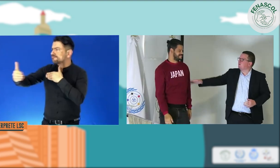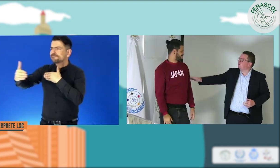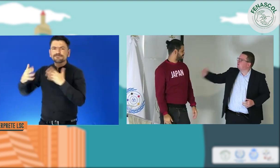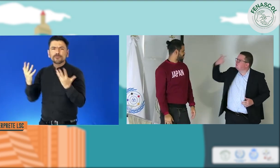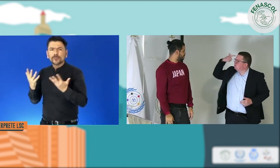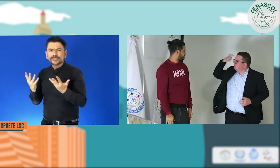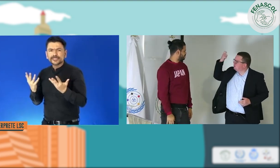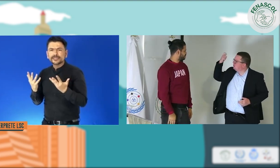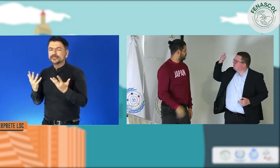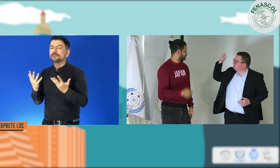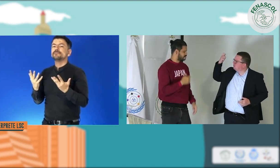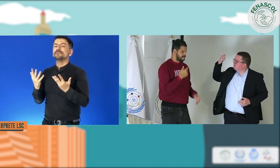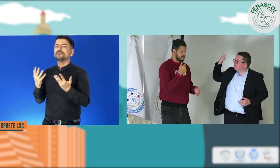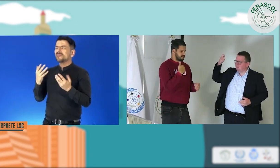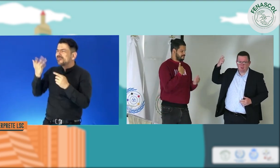centro de relevo. Gracias.